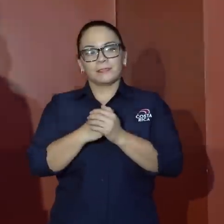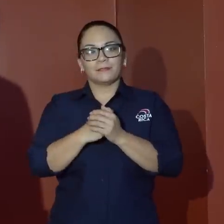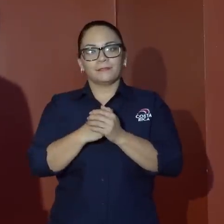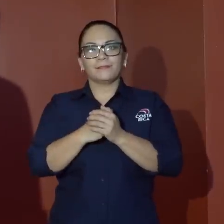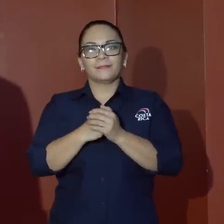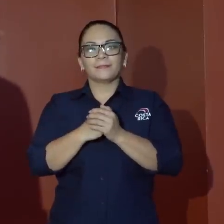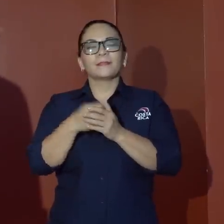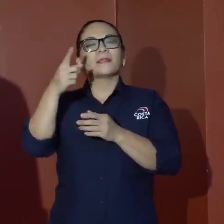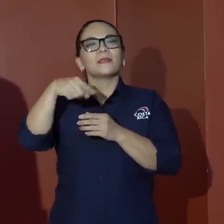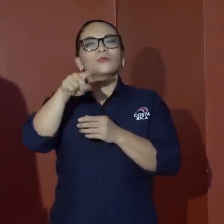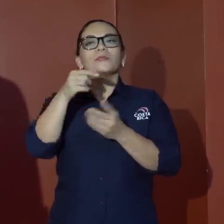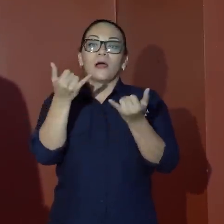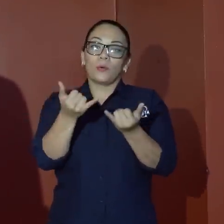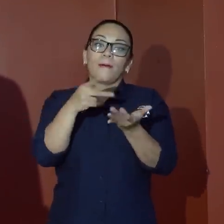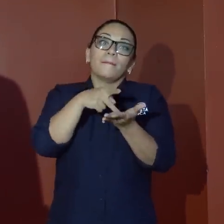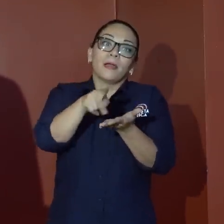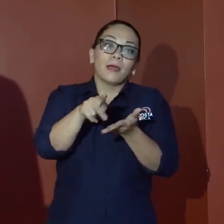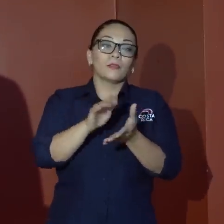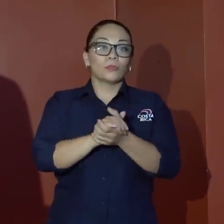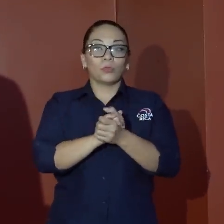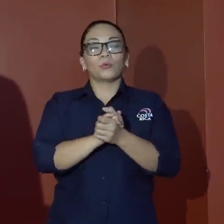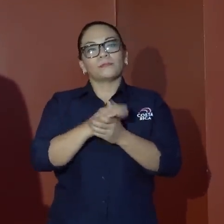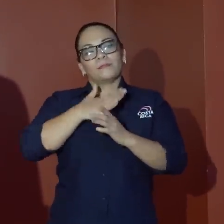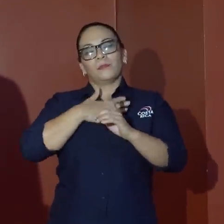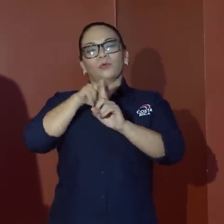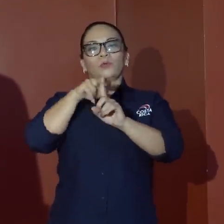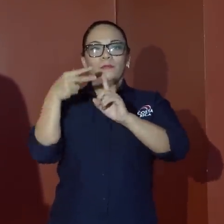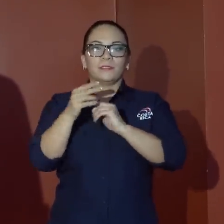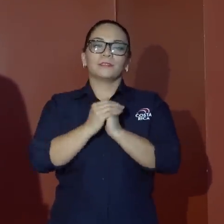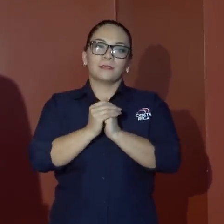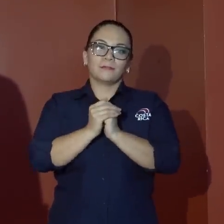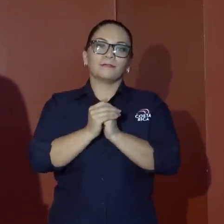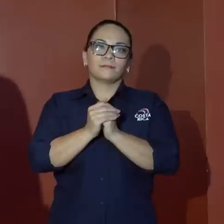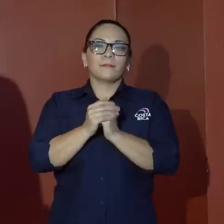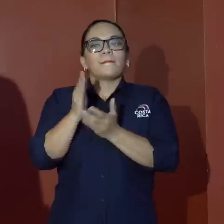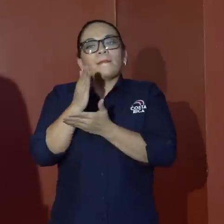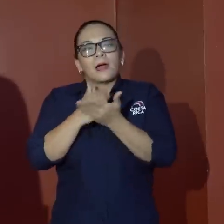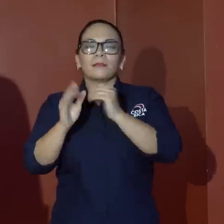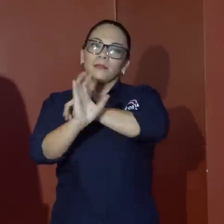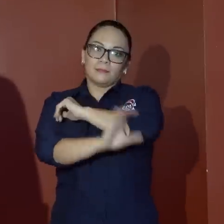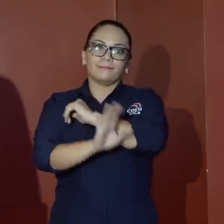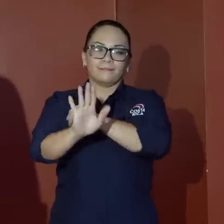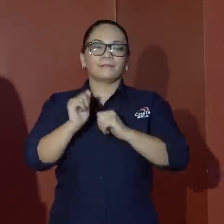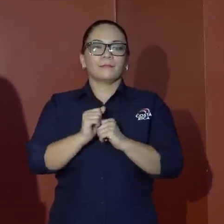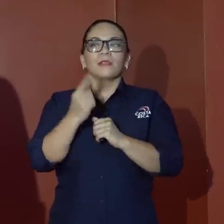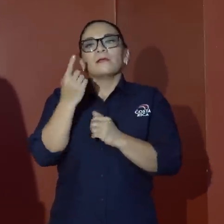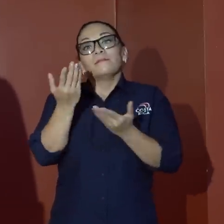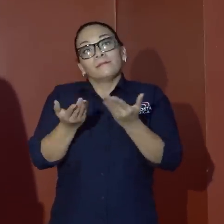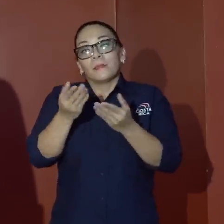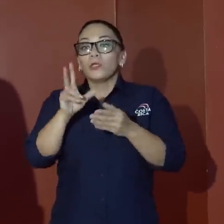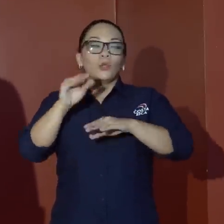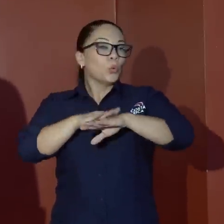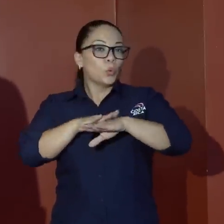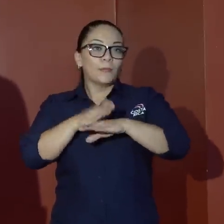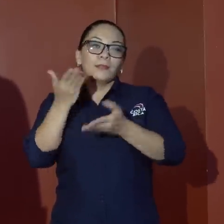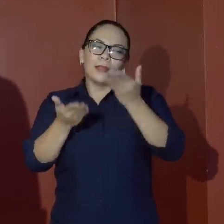están pagando, desde mi punto de vista, en parte por la falta de oportunidades que han